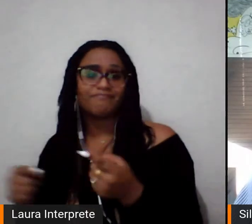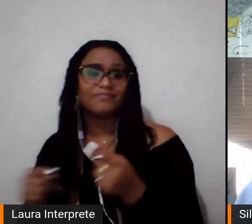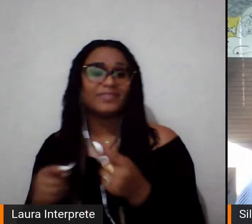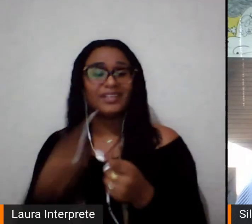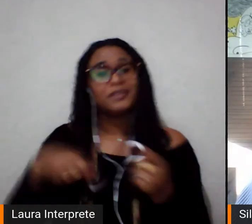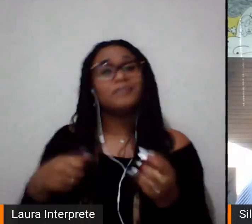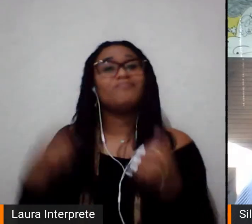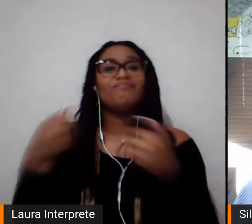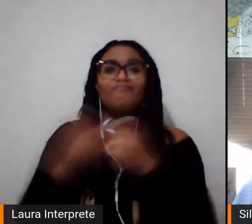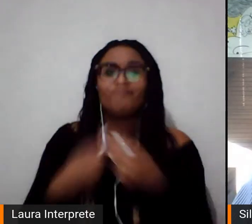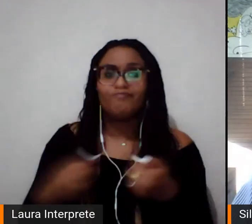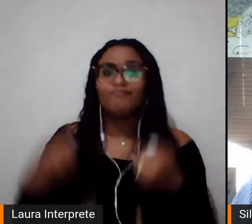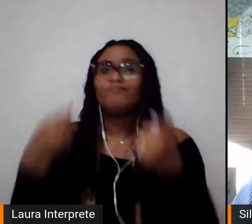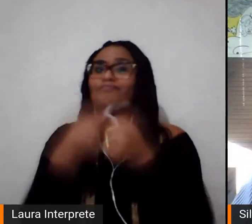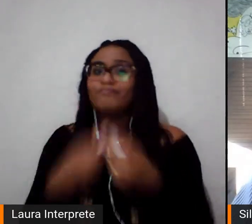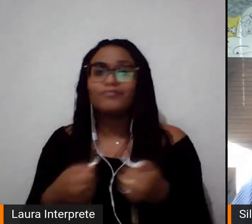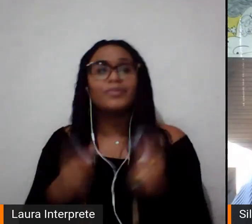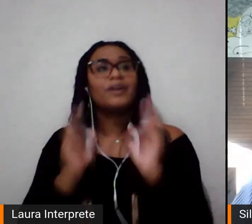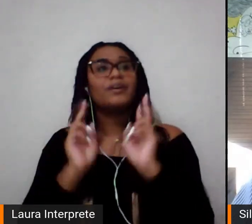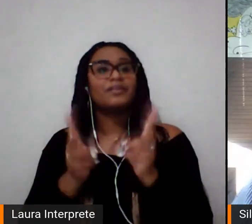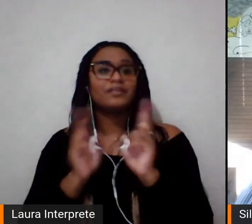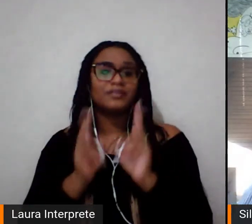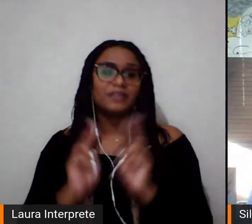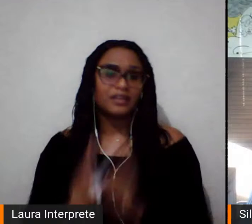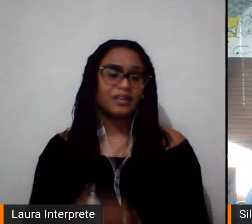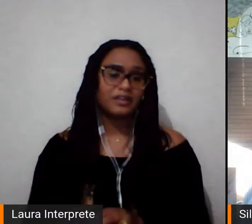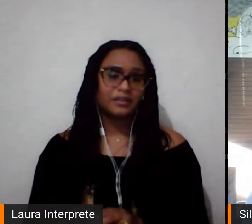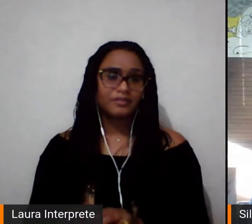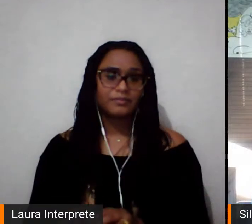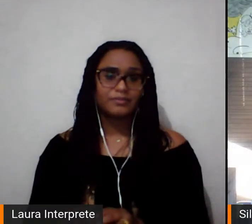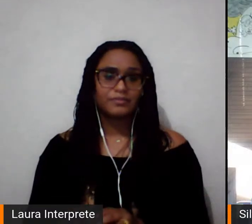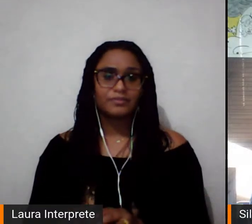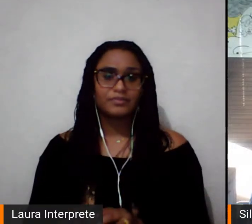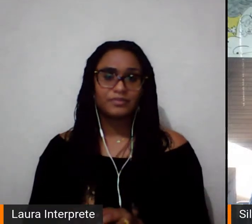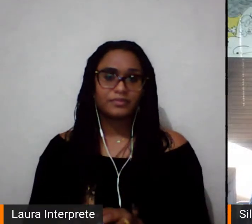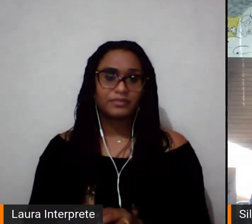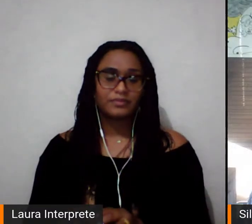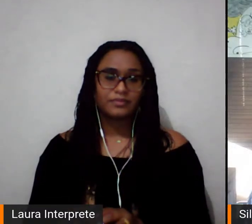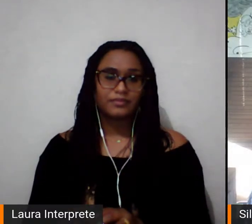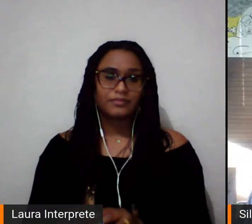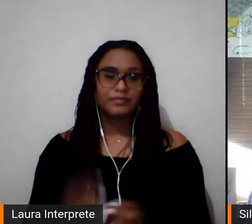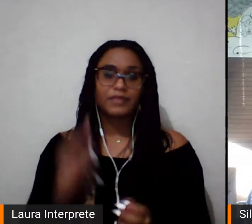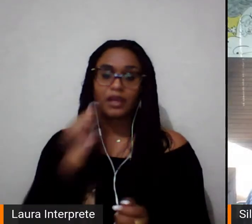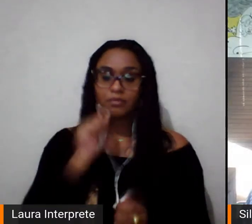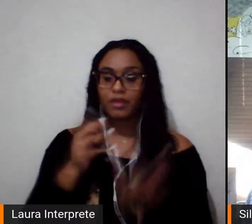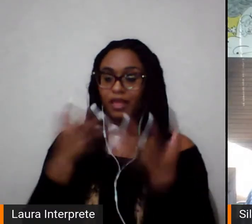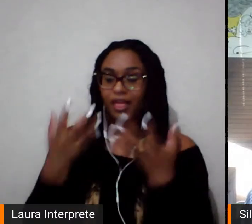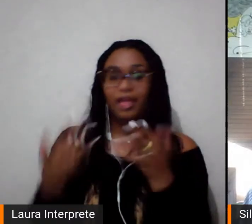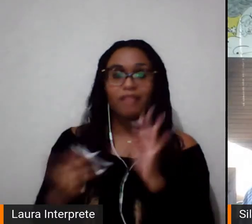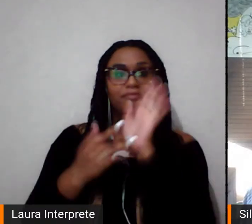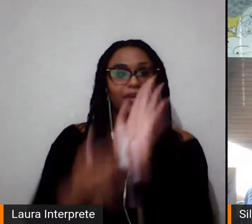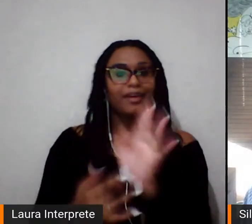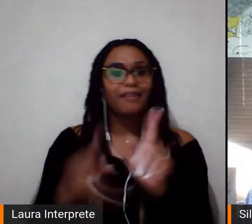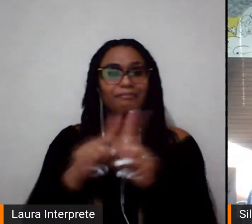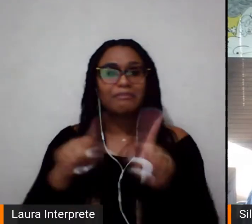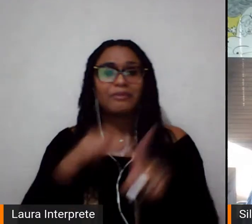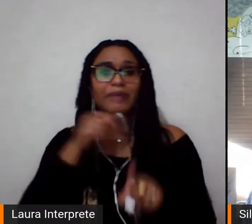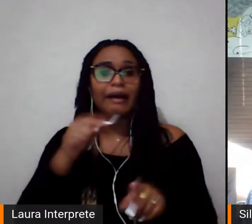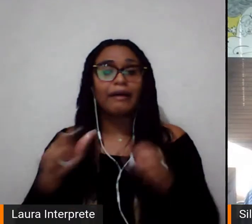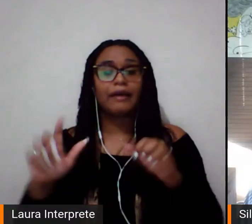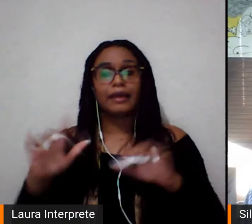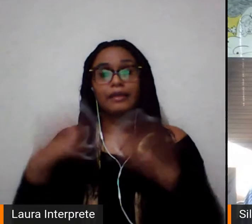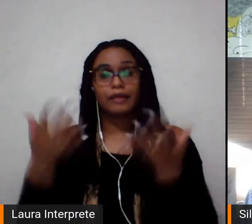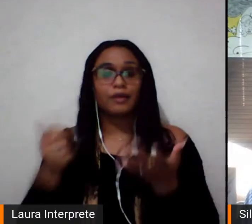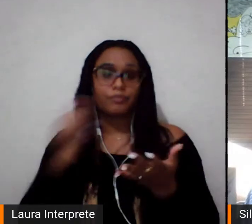para que eles, pelo menos, sejam minimizados para que as mulheres tenham mais oportunidade de estar no esporte. O esporte foi